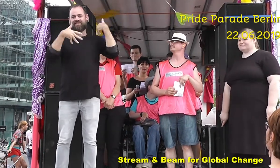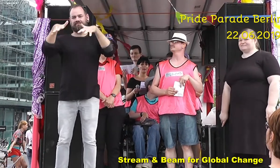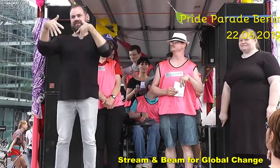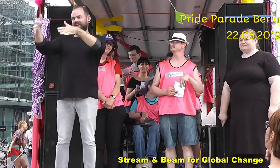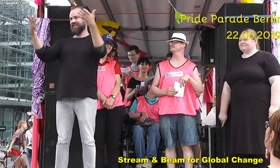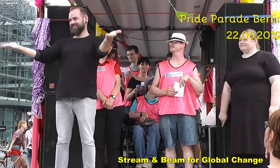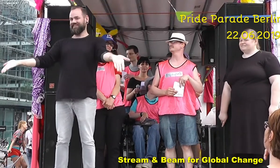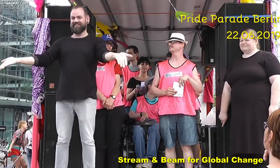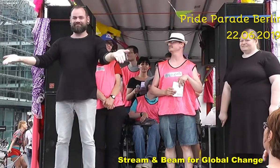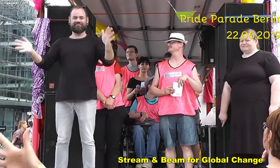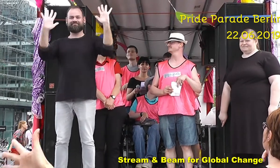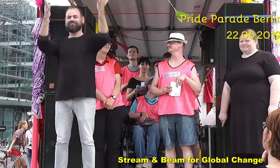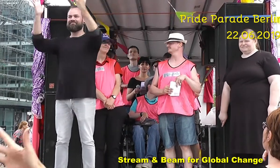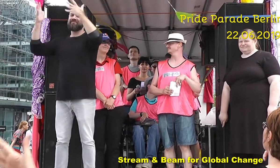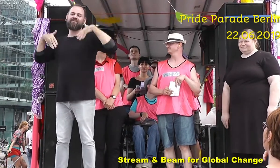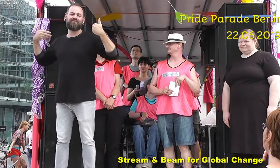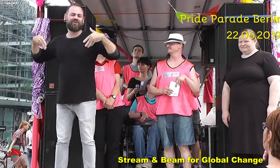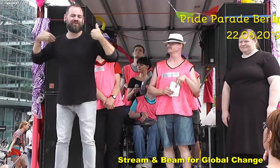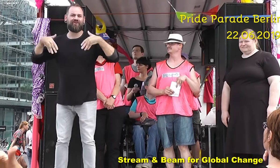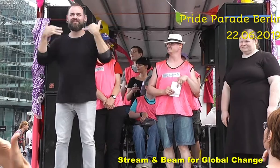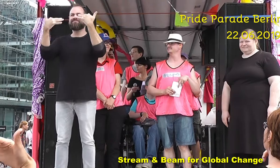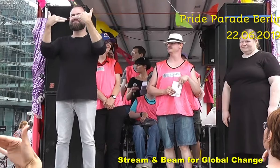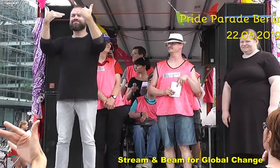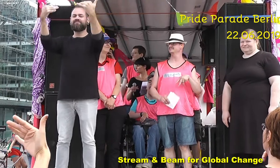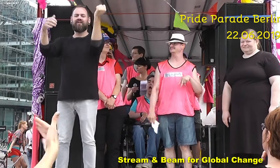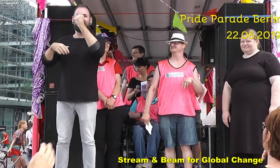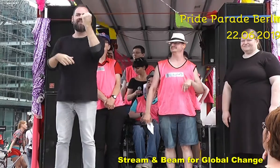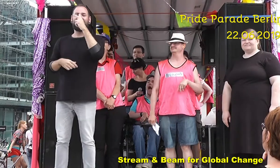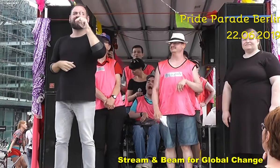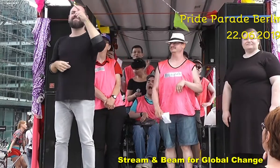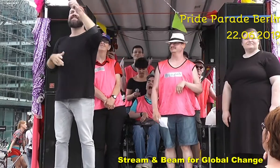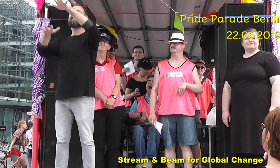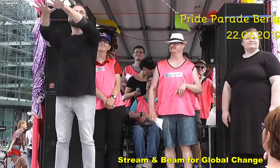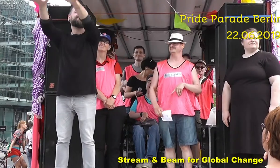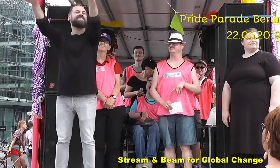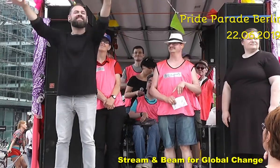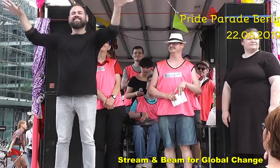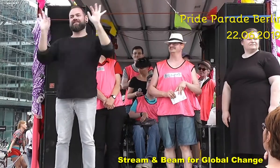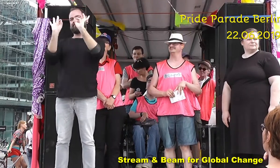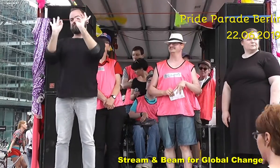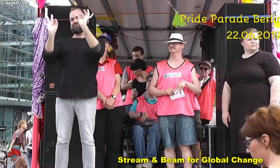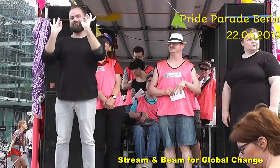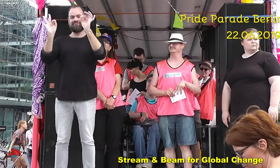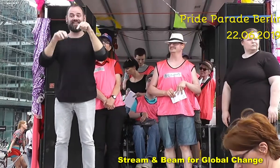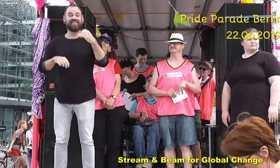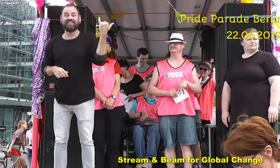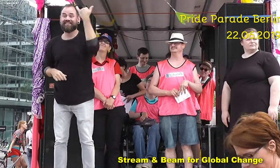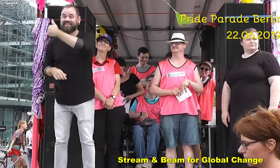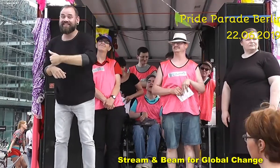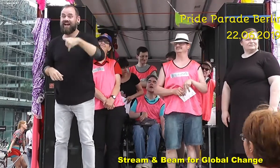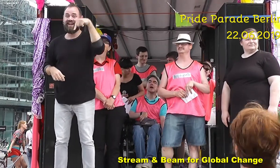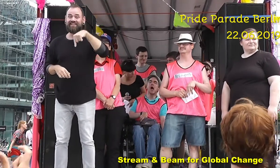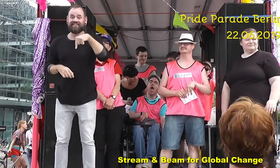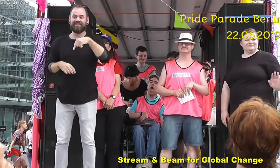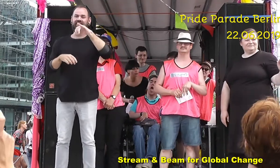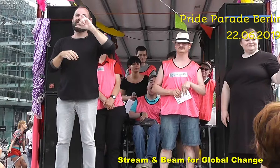Wir freuen uns, dass so viele von euch da sind. Dieses Jahr starten wir hier an der Janowitz Brücke